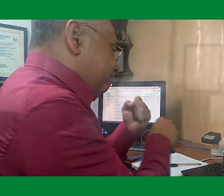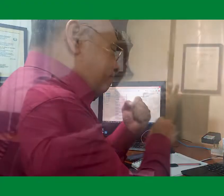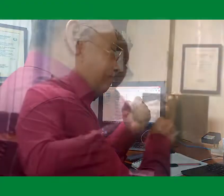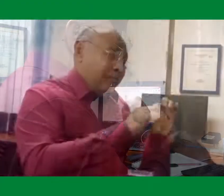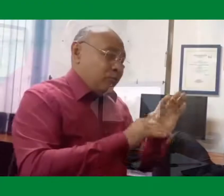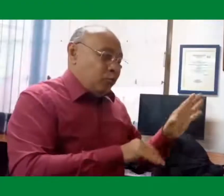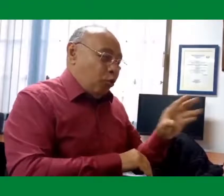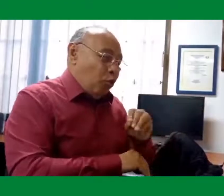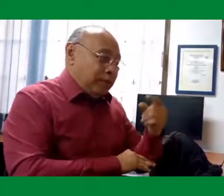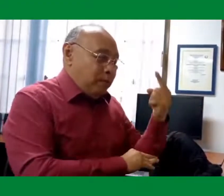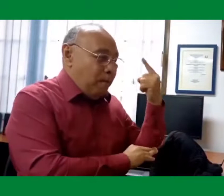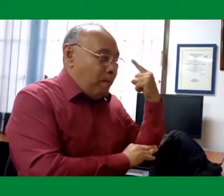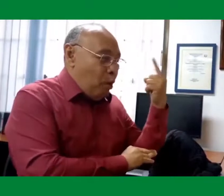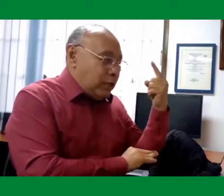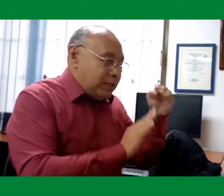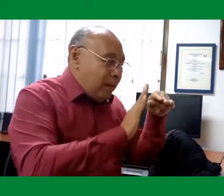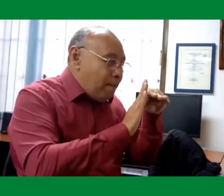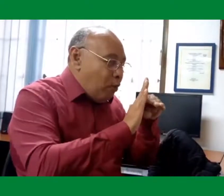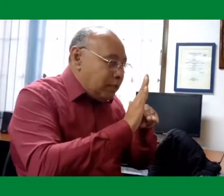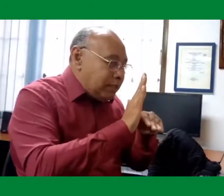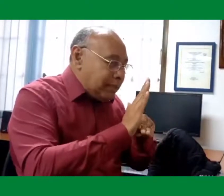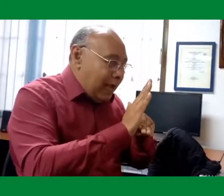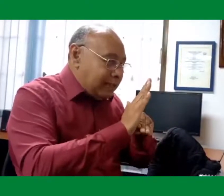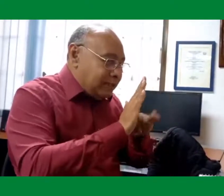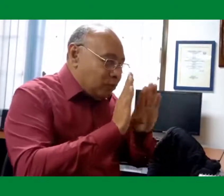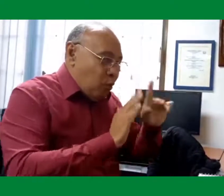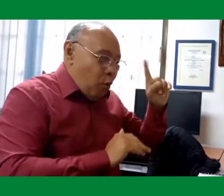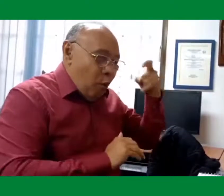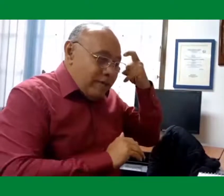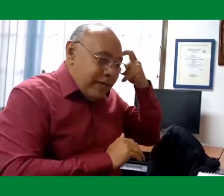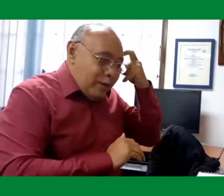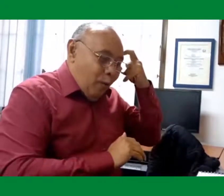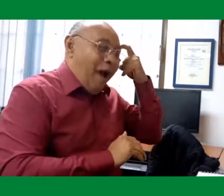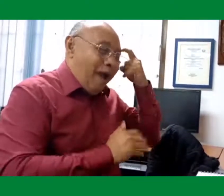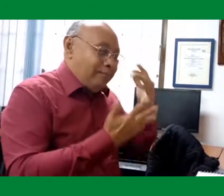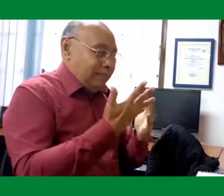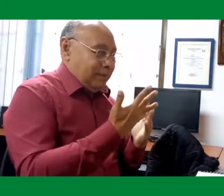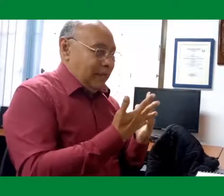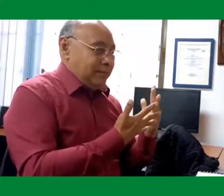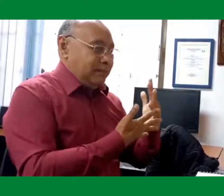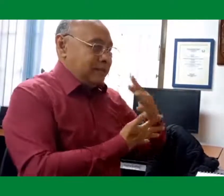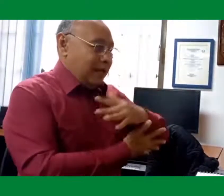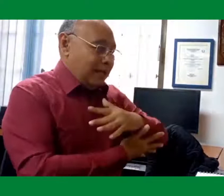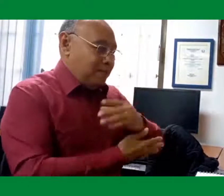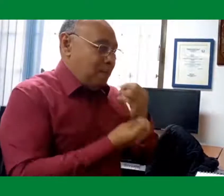Es fundamental que todas las políticas públicas que se desarrollen desde el gobierno sean